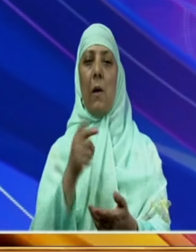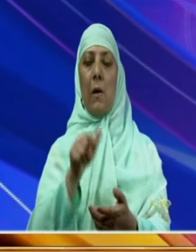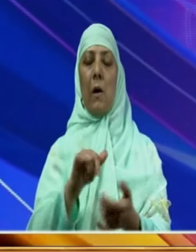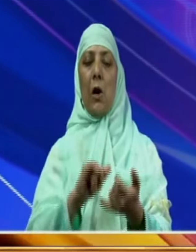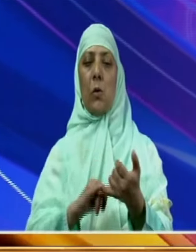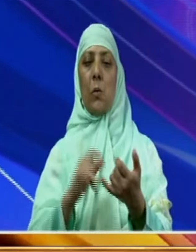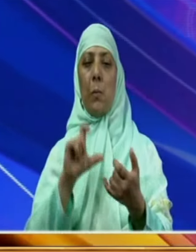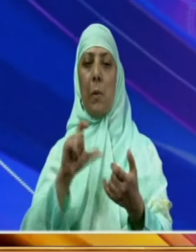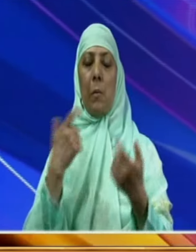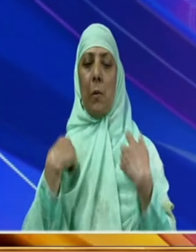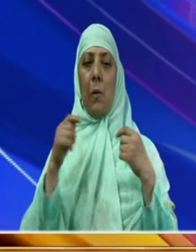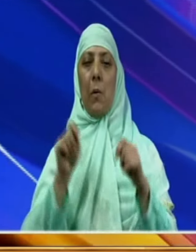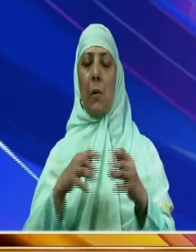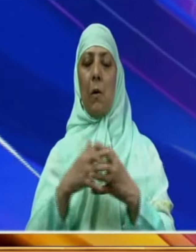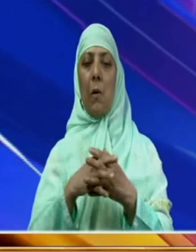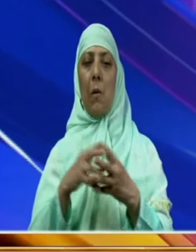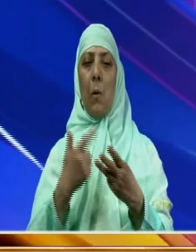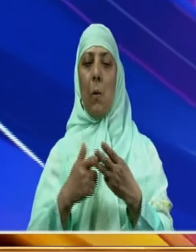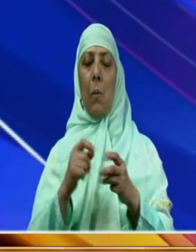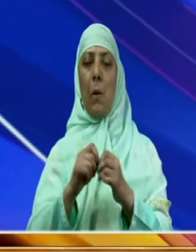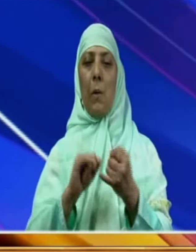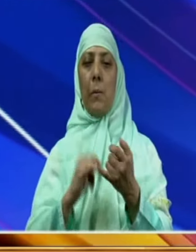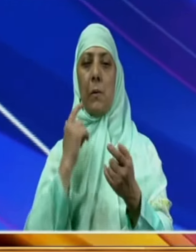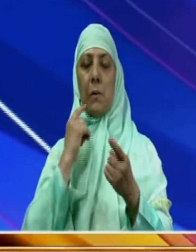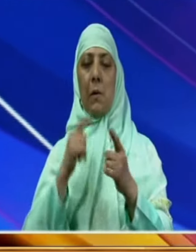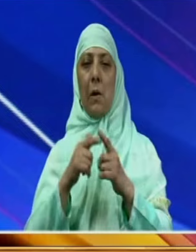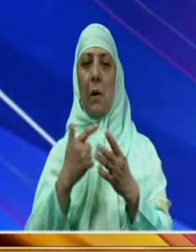سپریم کورٹ کی ویب سائٹ پر اپلوڈ کی گئی